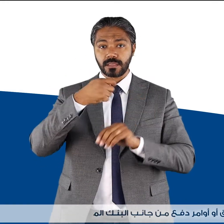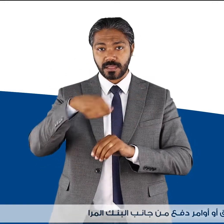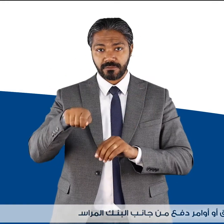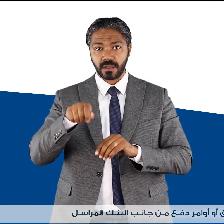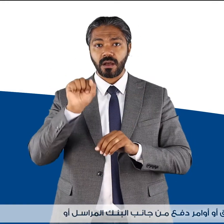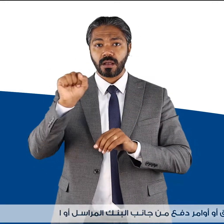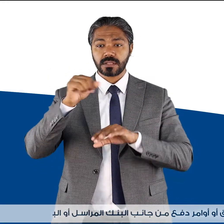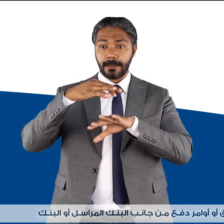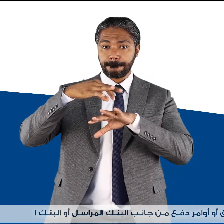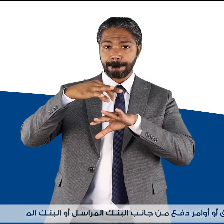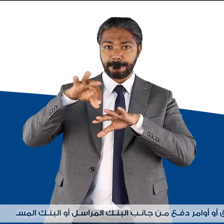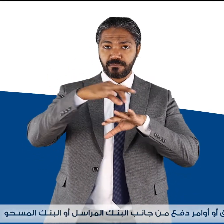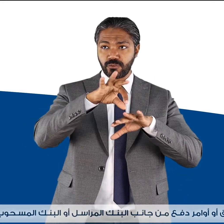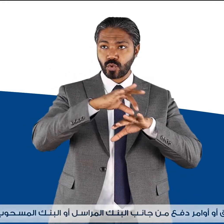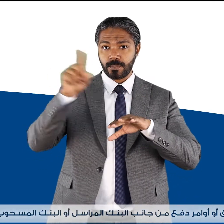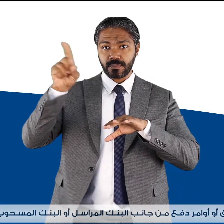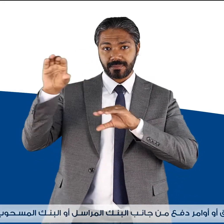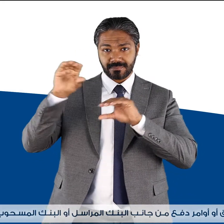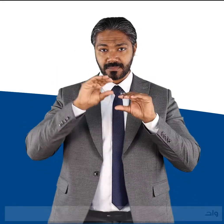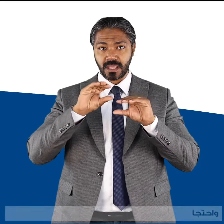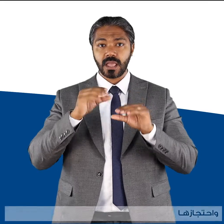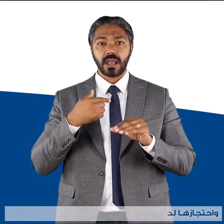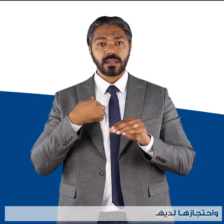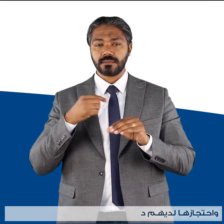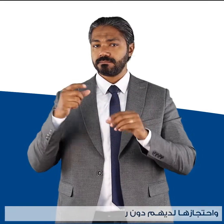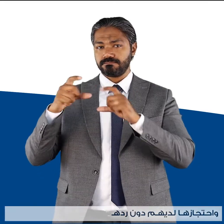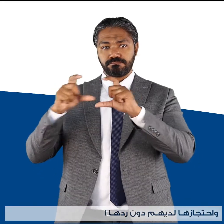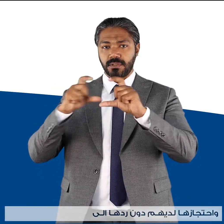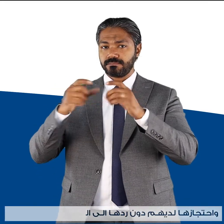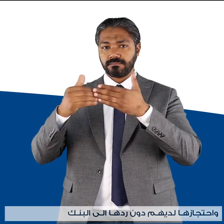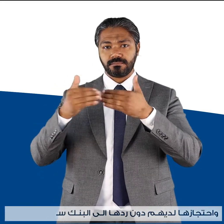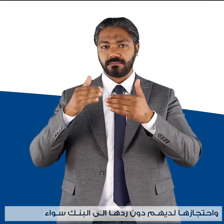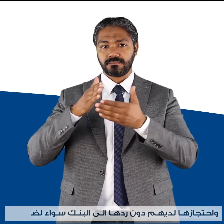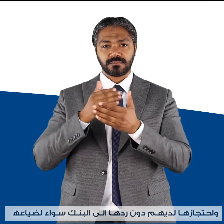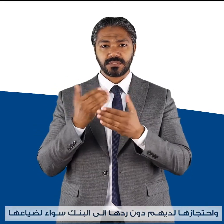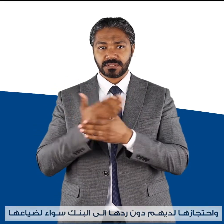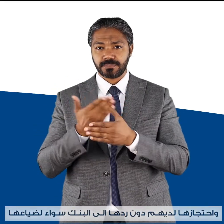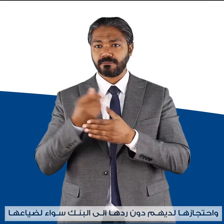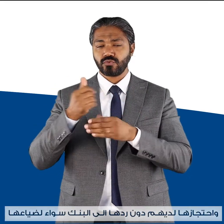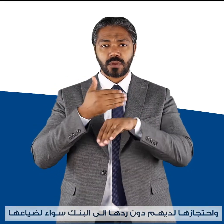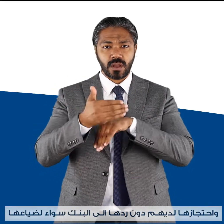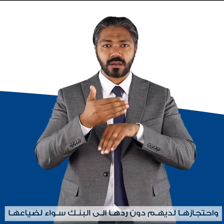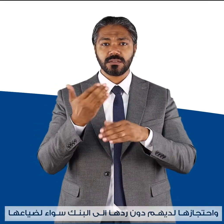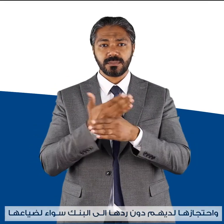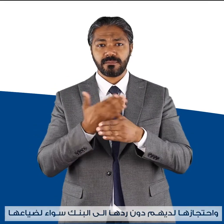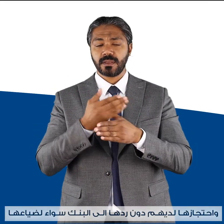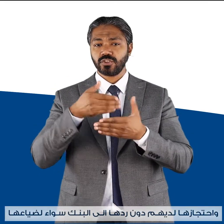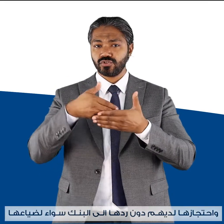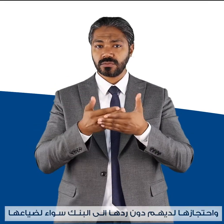المراسل أو البنك المسحوب عليه واحتجازها لديهم دون ردها إلى البنك سواء لضياعها أو